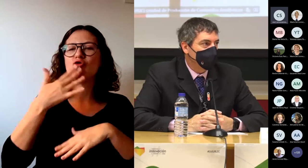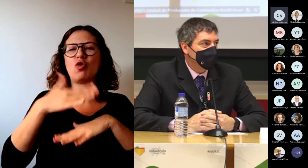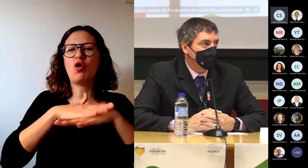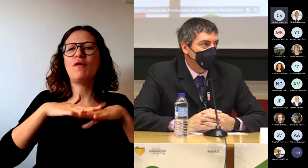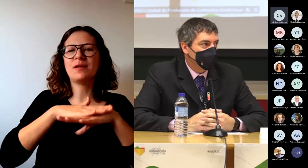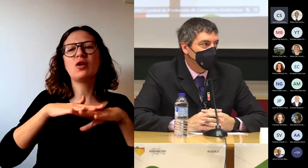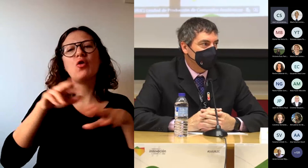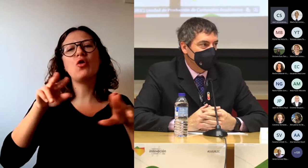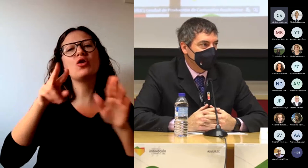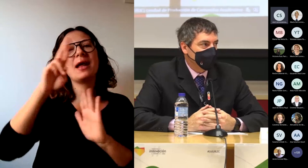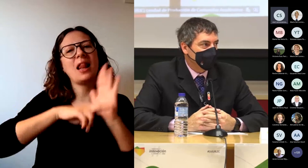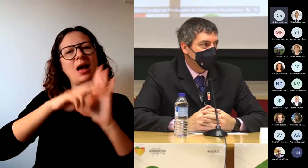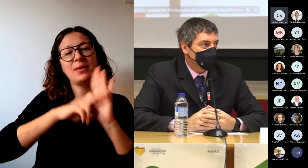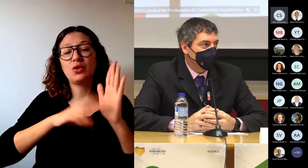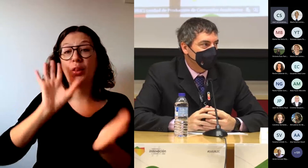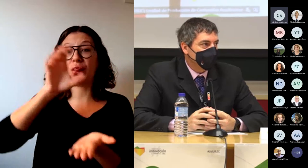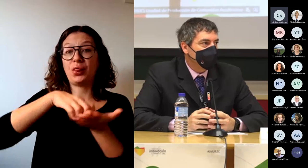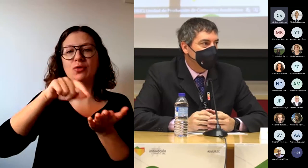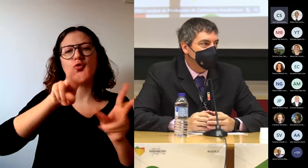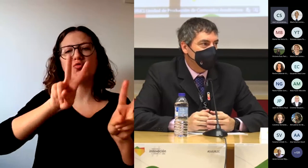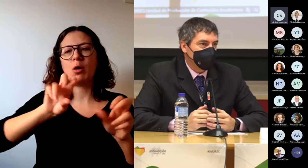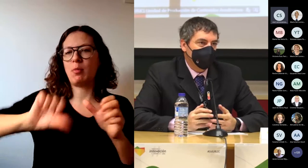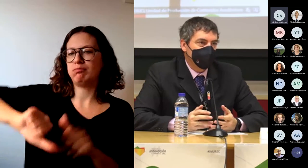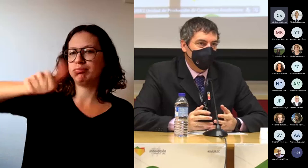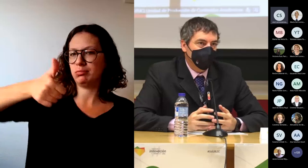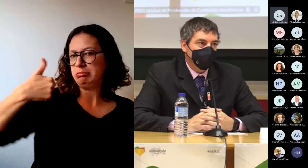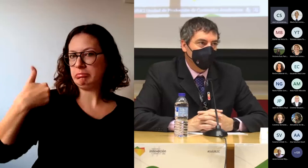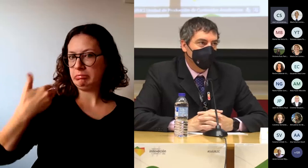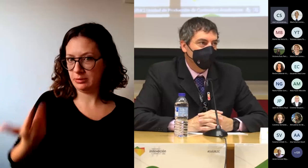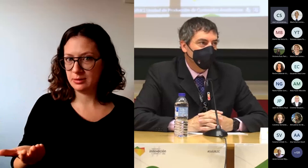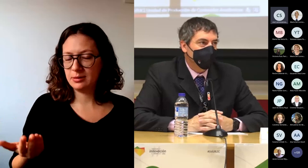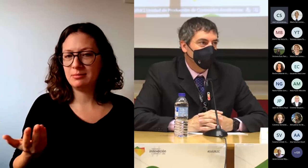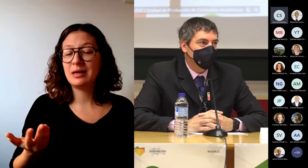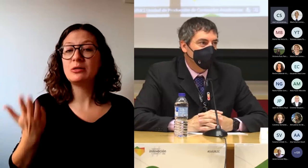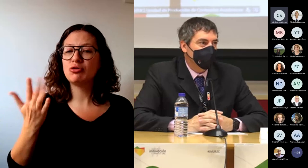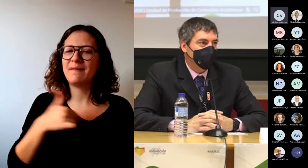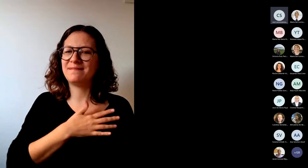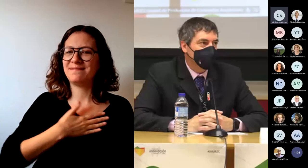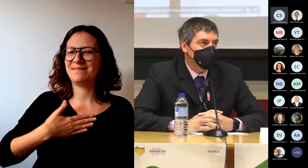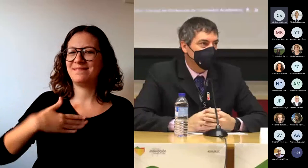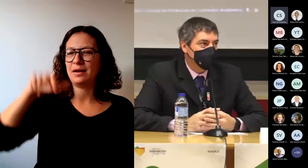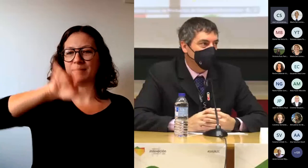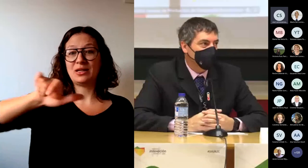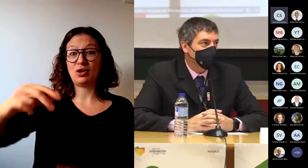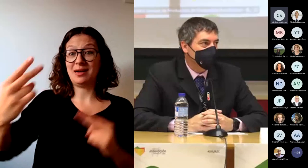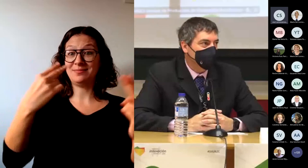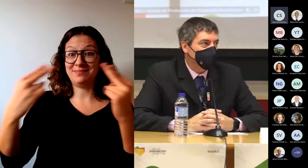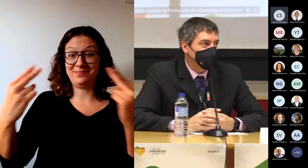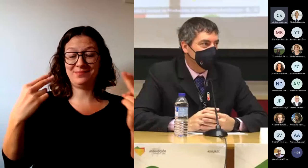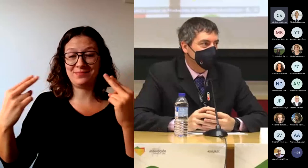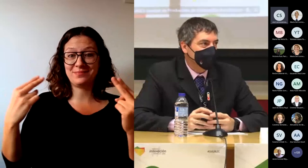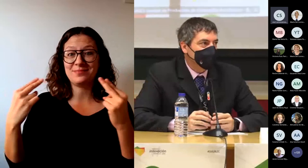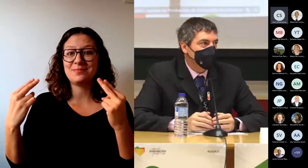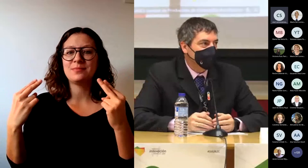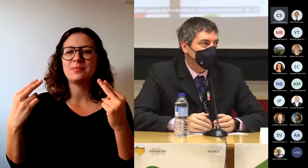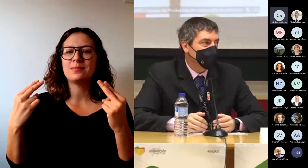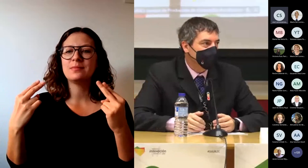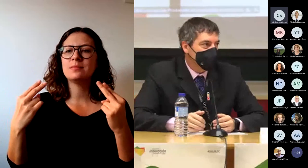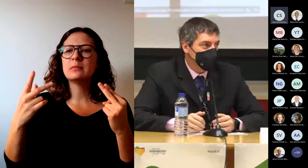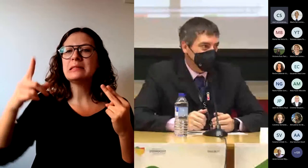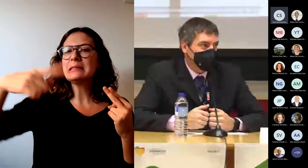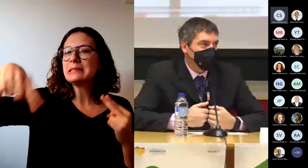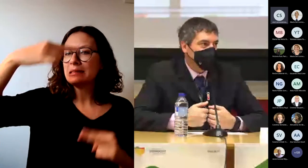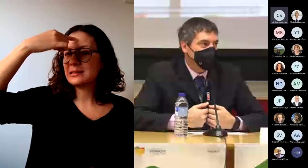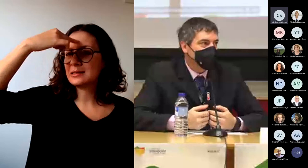centro. Entonces, que sepáis, todos los que asistís aquí, por lo menos a las jornadas, que esos